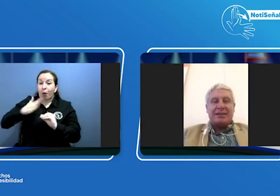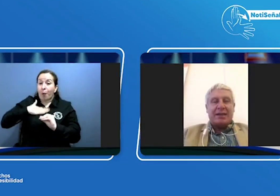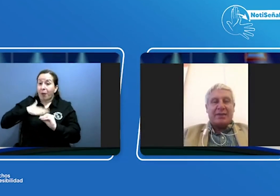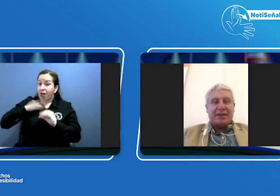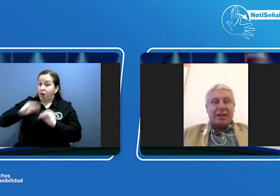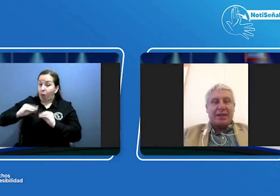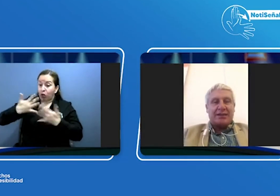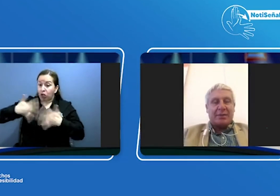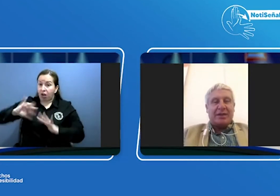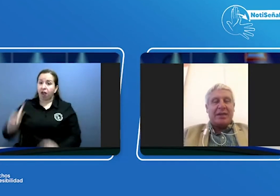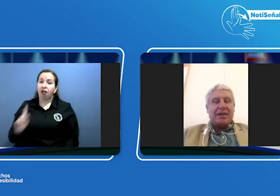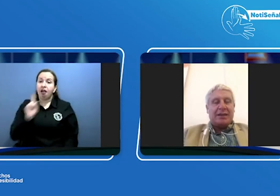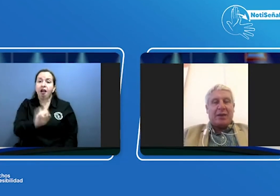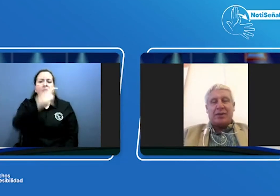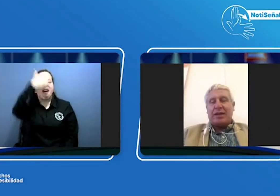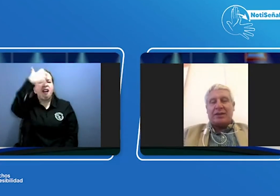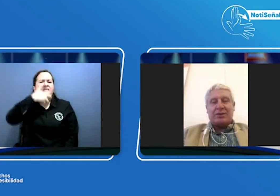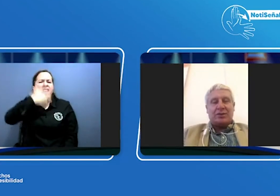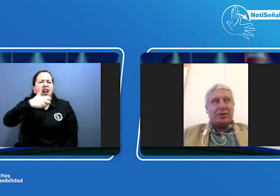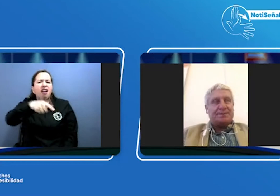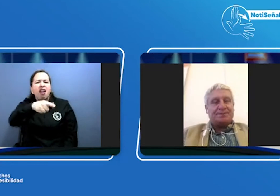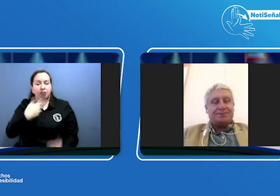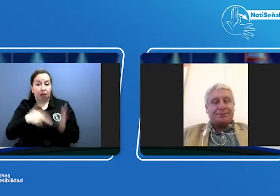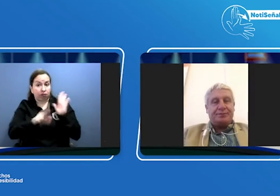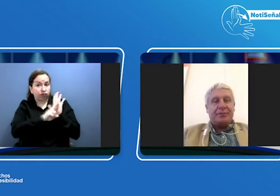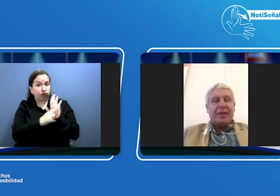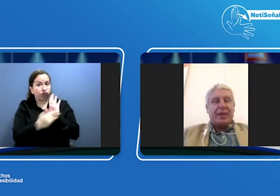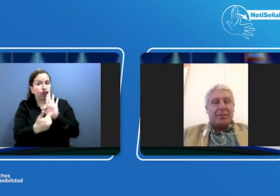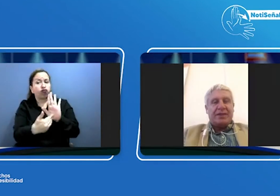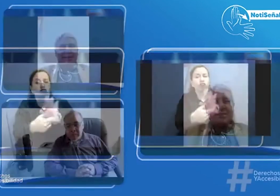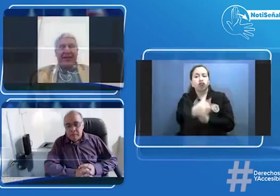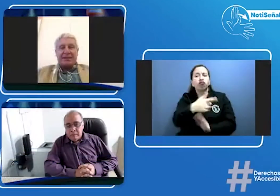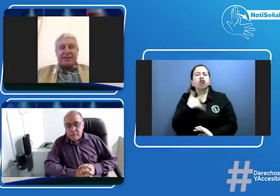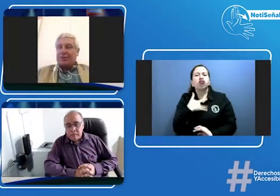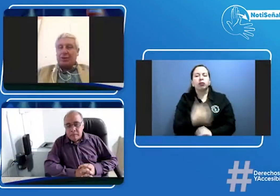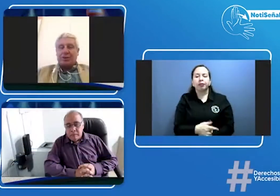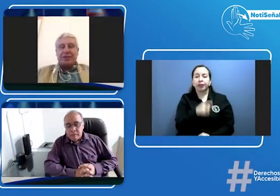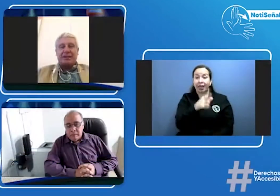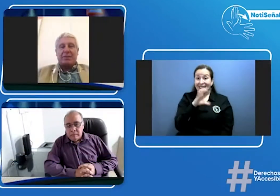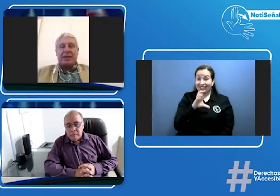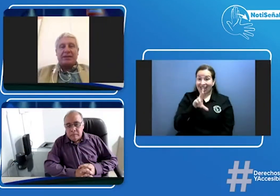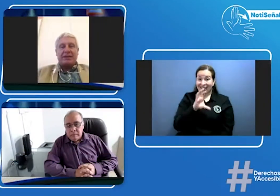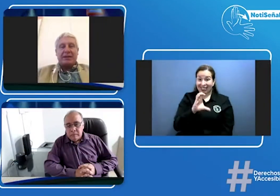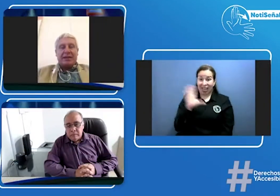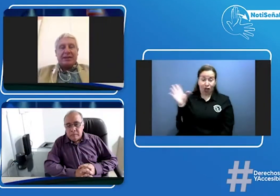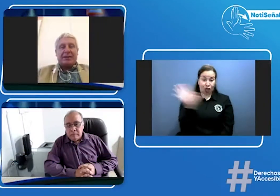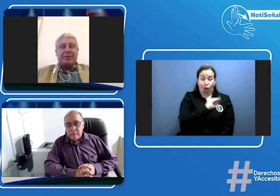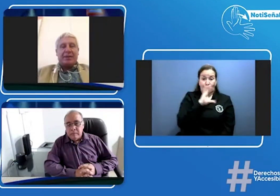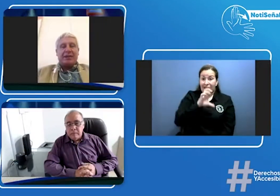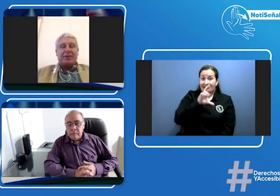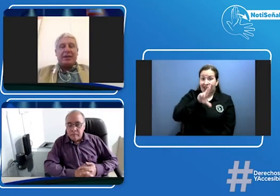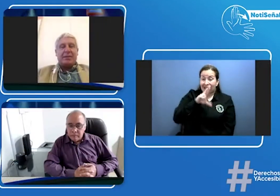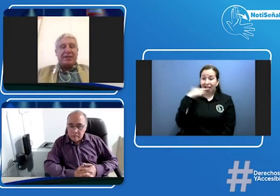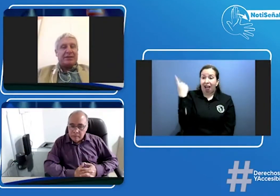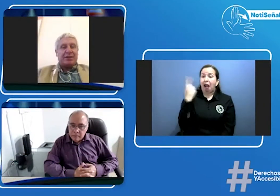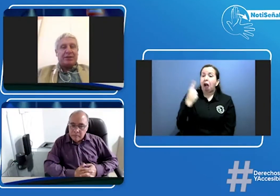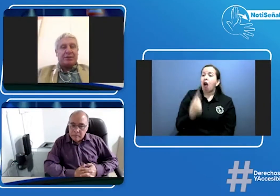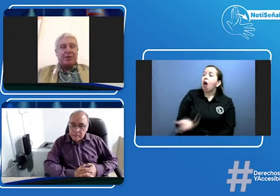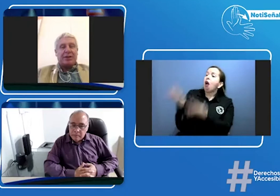a presentar el examen de acuerdo a la resolución pues el CRC y todos los CRC del país están esperando que el Ministerio del Transporte